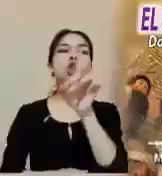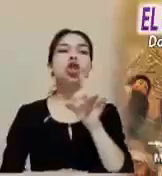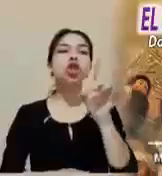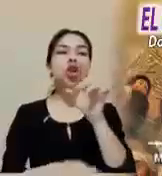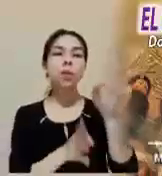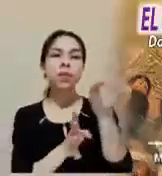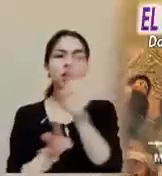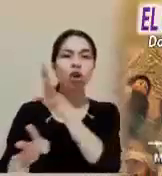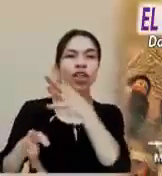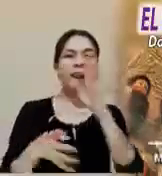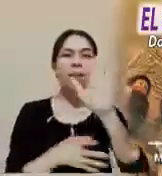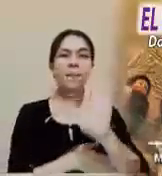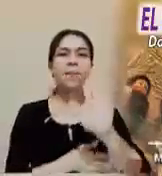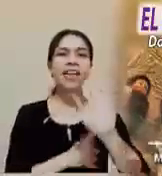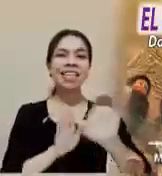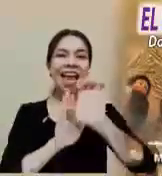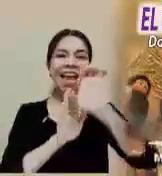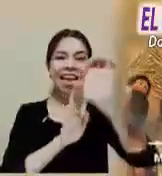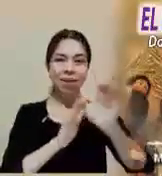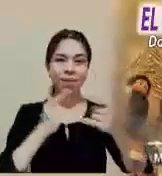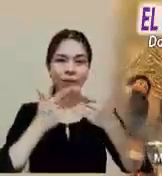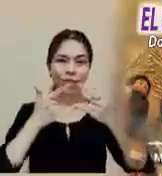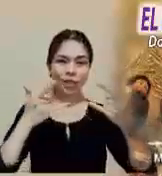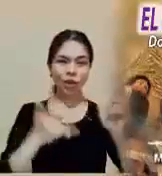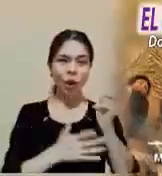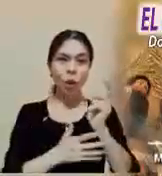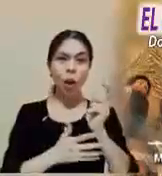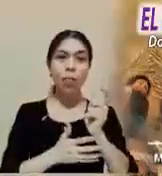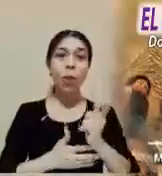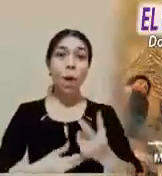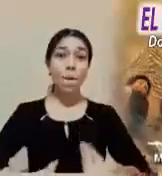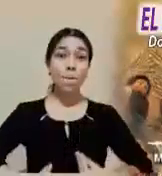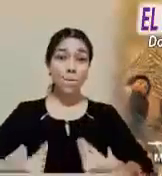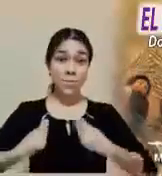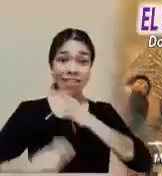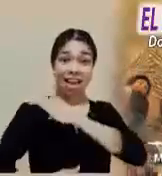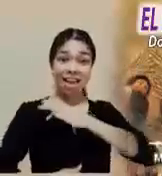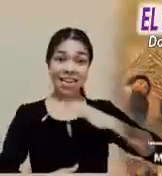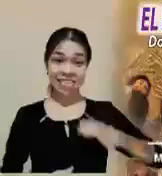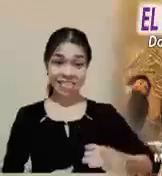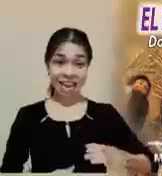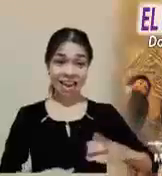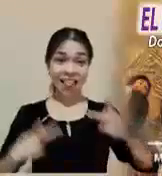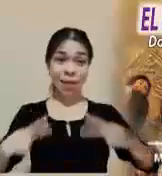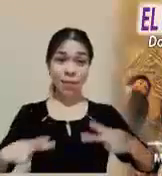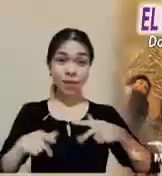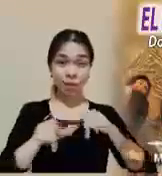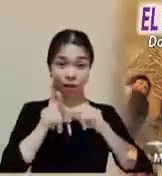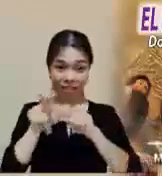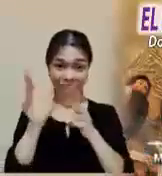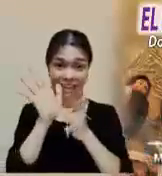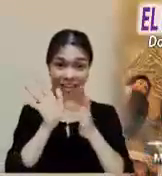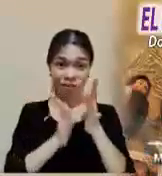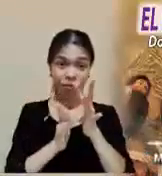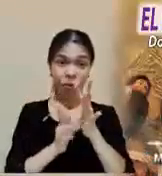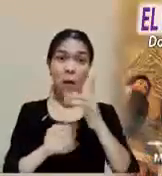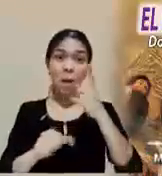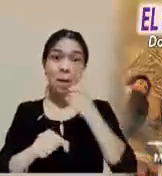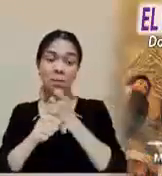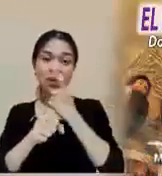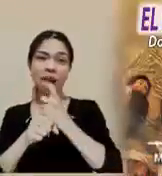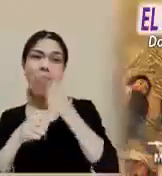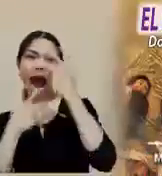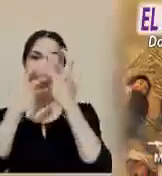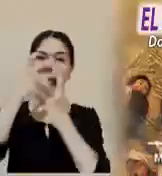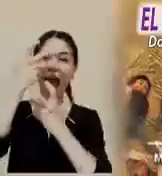minutos lo que sucede en la vida real de los cristianos y seguidores de Jesús. Del encanto y la sublime alabanza se